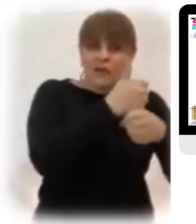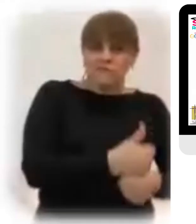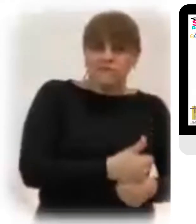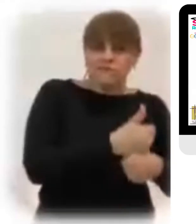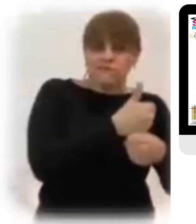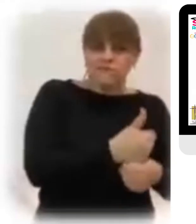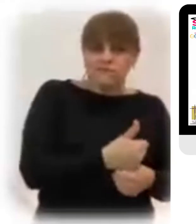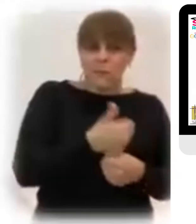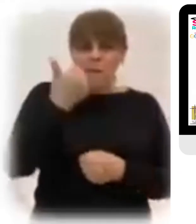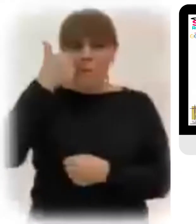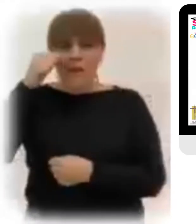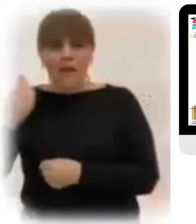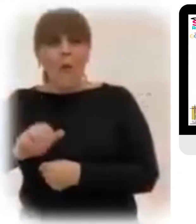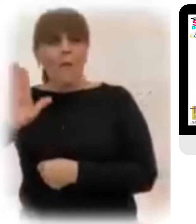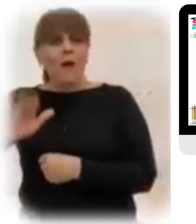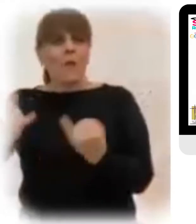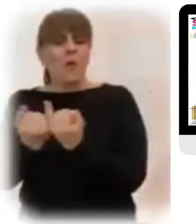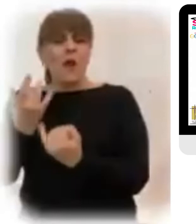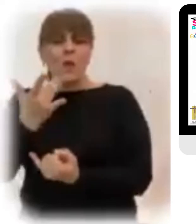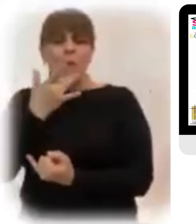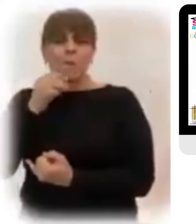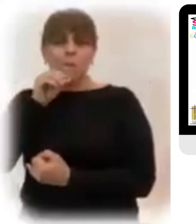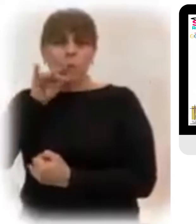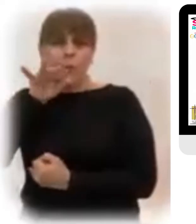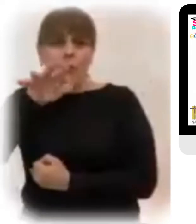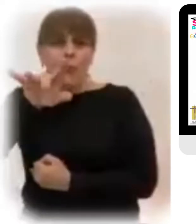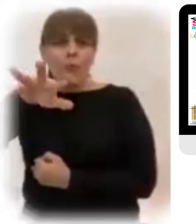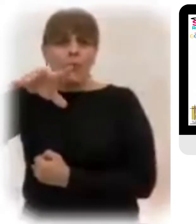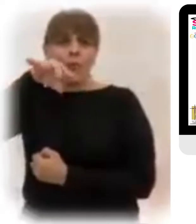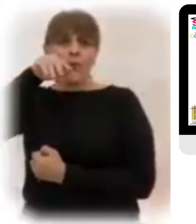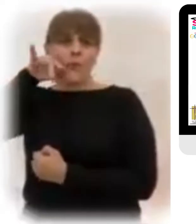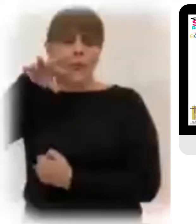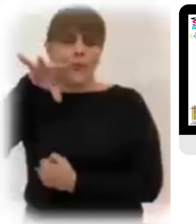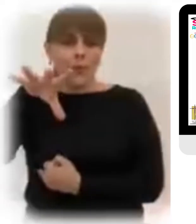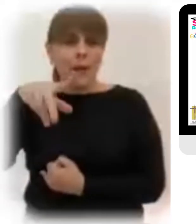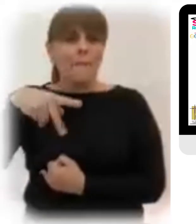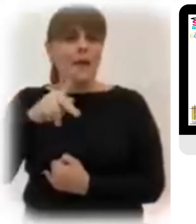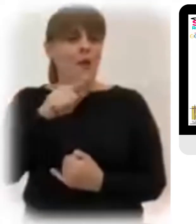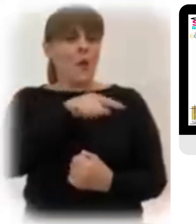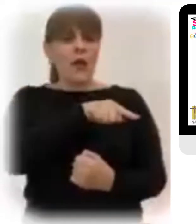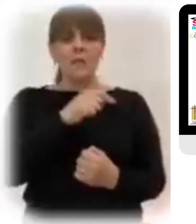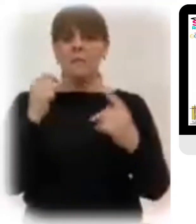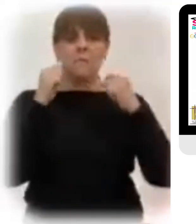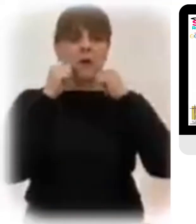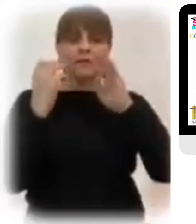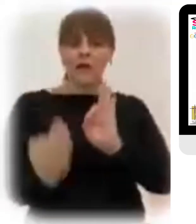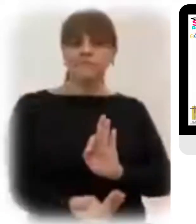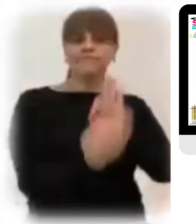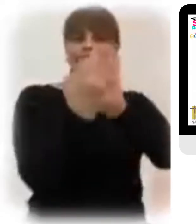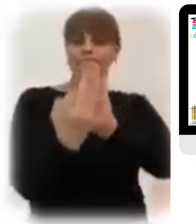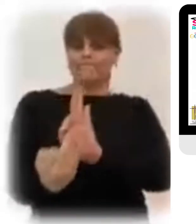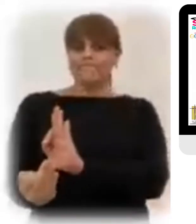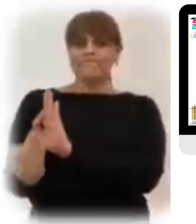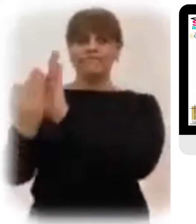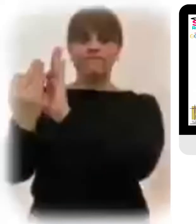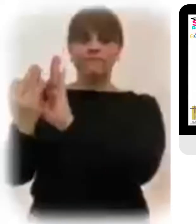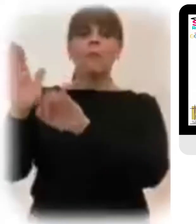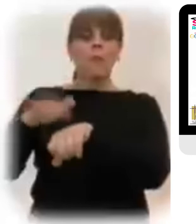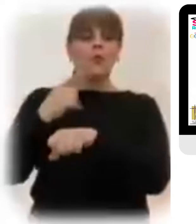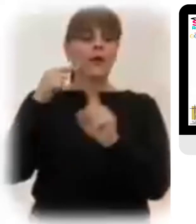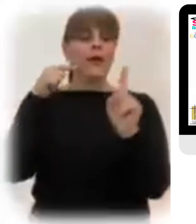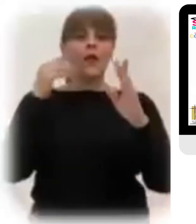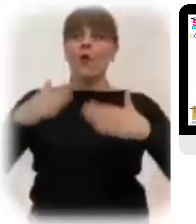Y el pecado era como un dragón Pero ha entrado en la lucha confiando en aquel que lo había